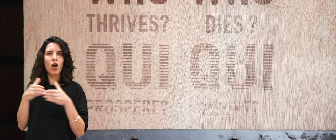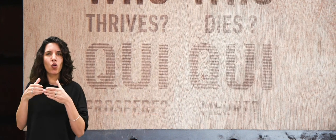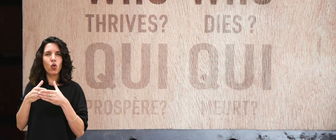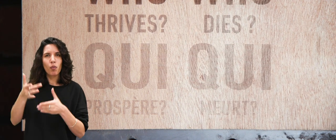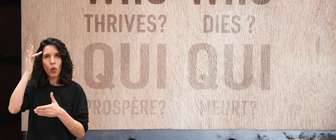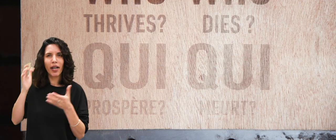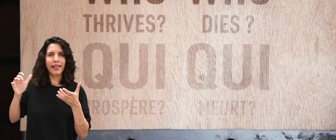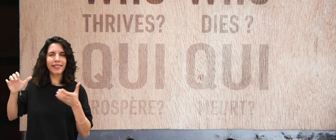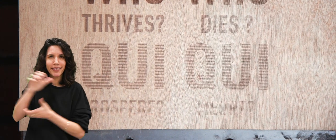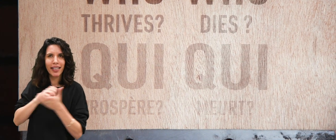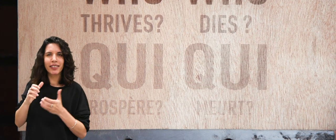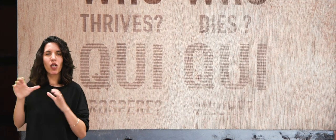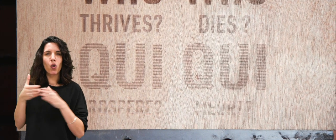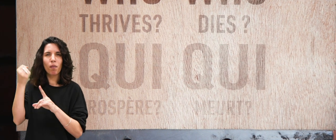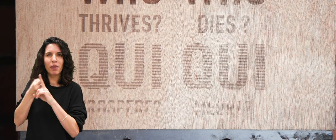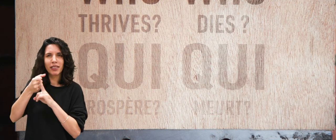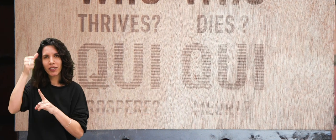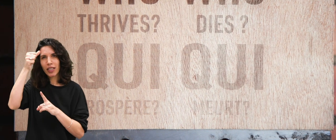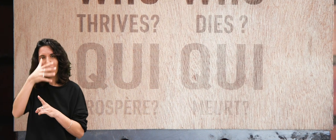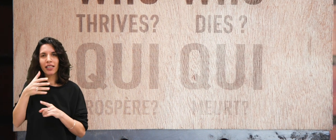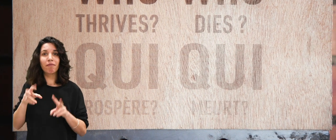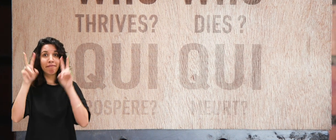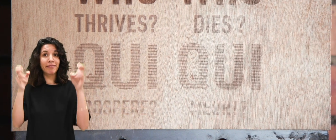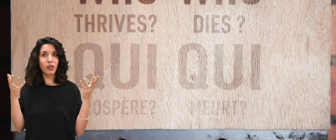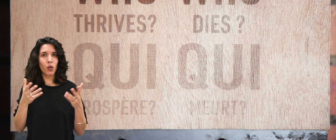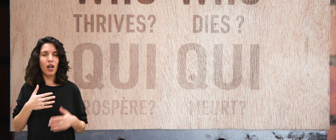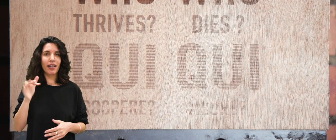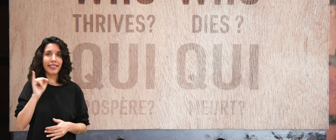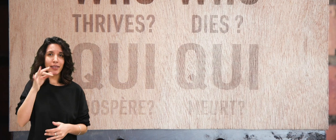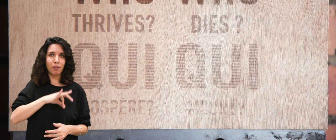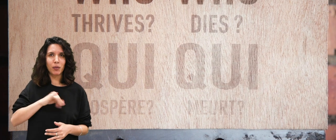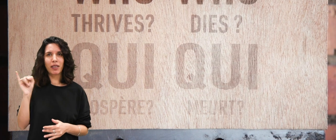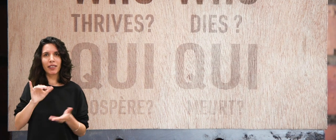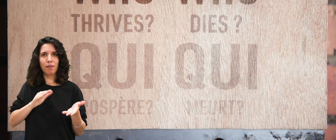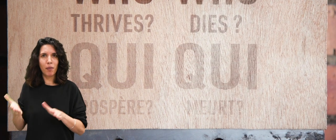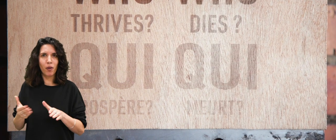collectif activiste américain qui pose la question « qui prospère et qui meurt ? ».